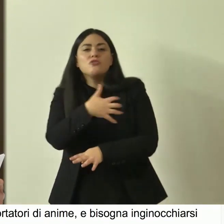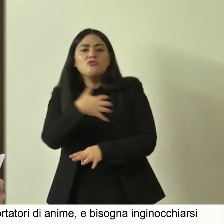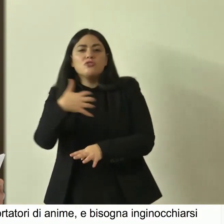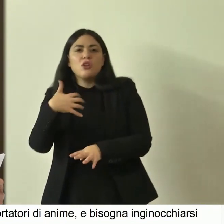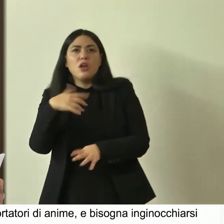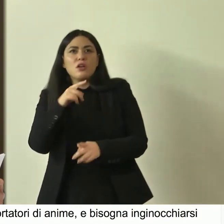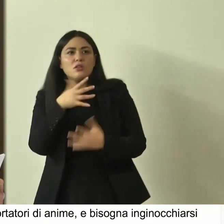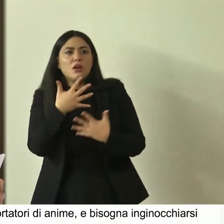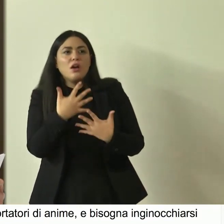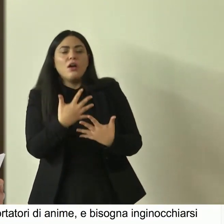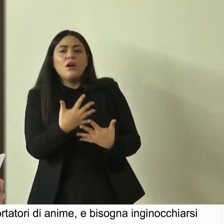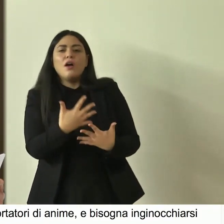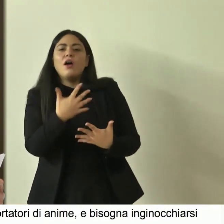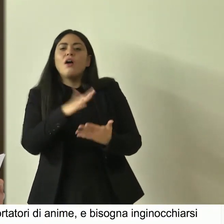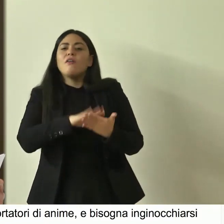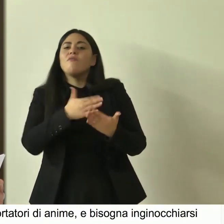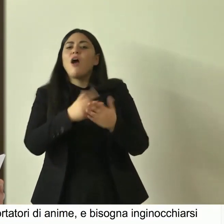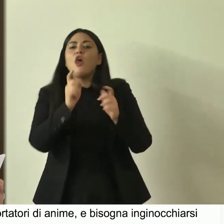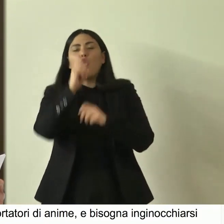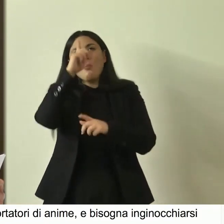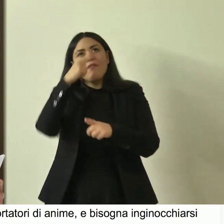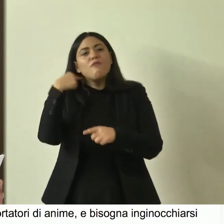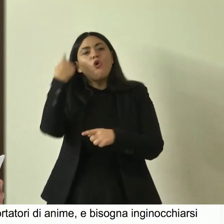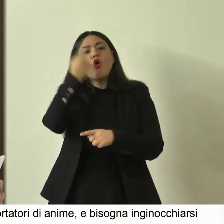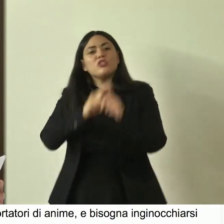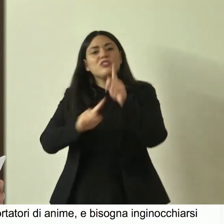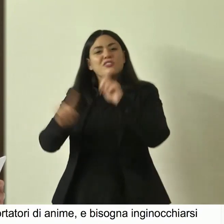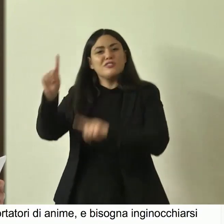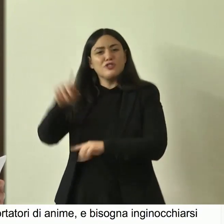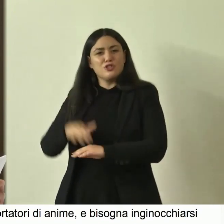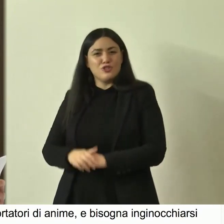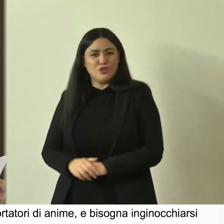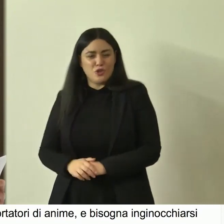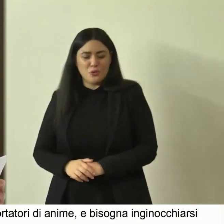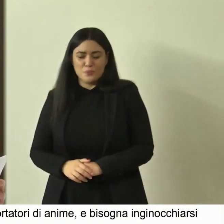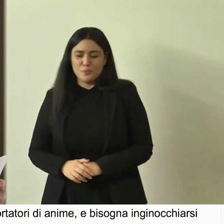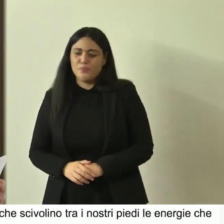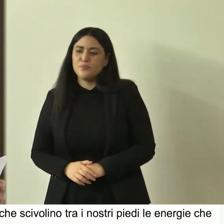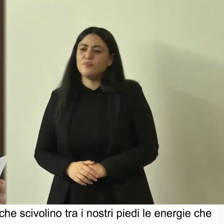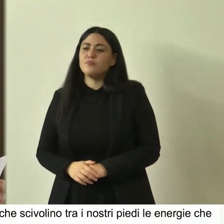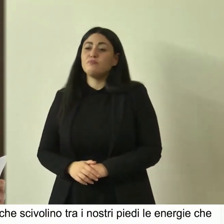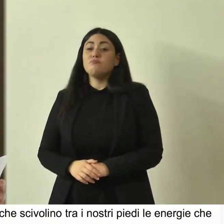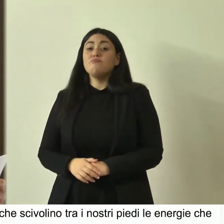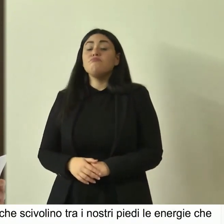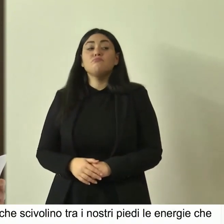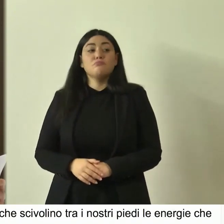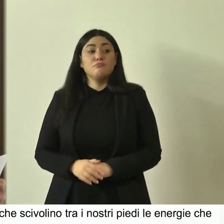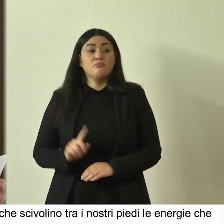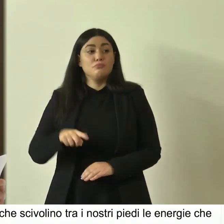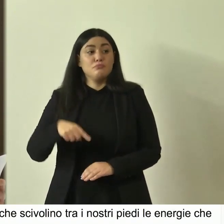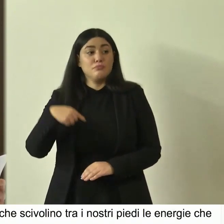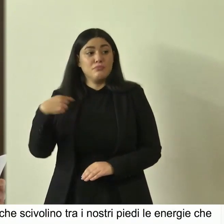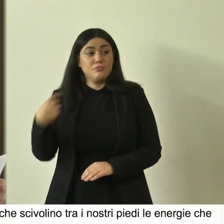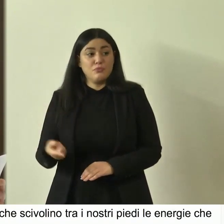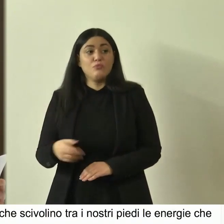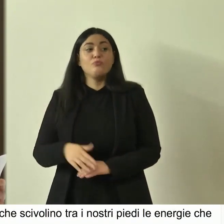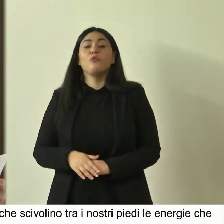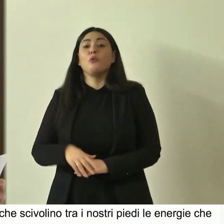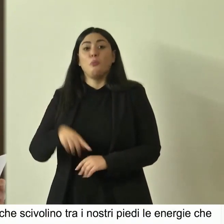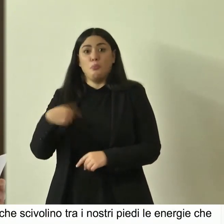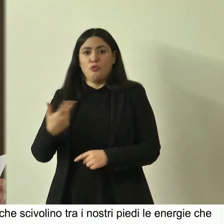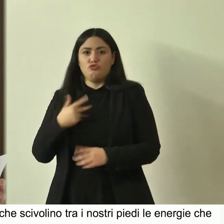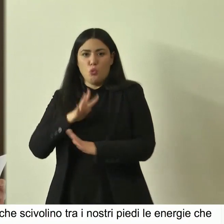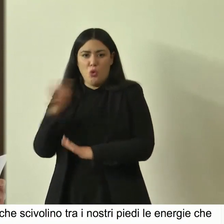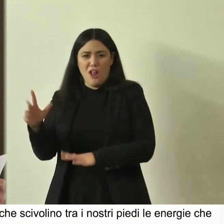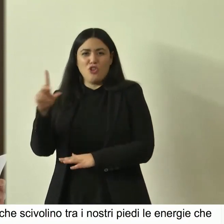rupestre di Dio questo testo è intitolato preghiera sotto la quercia e poi c'è questo testo stupendo di Teddy Hux